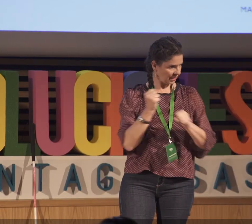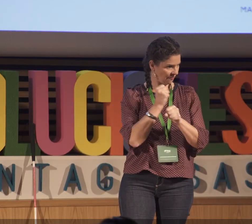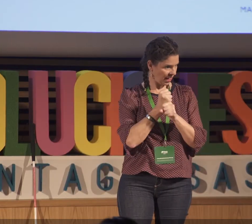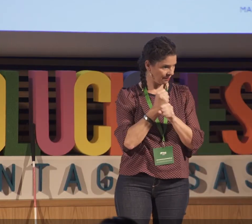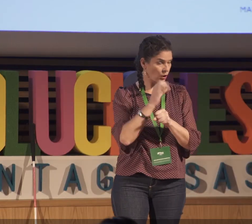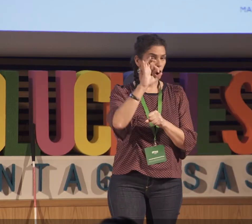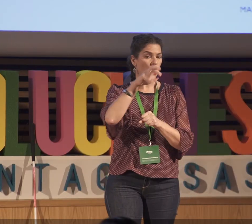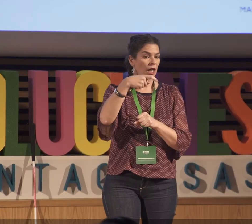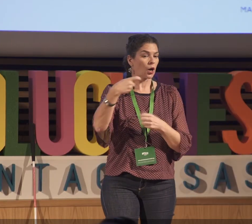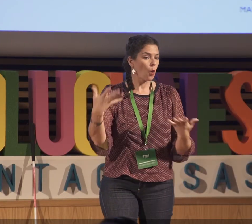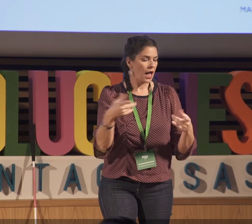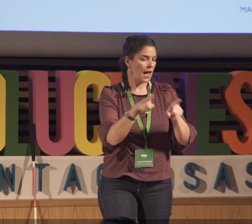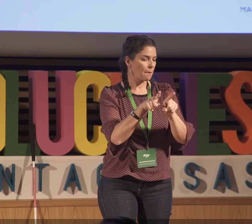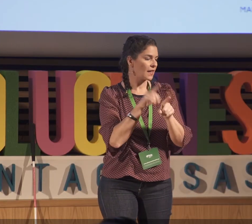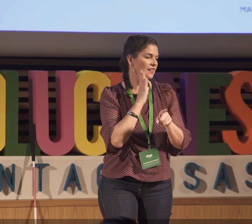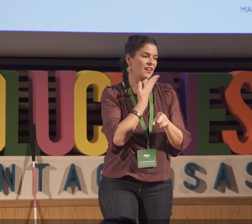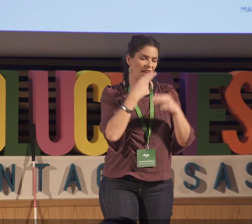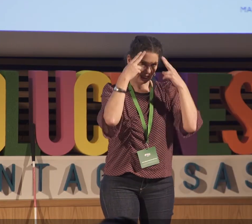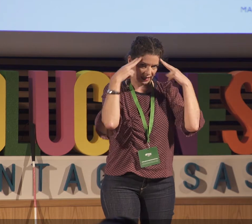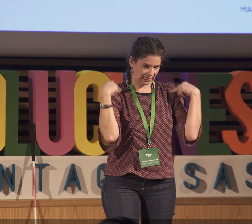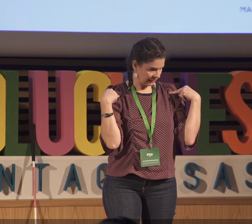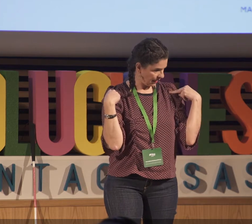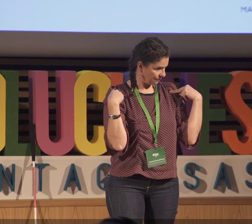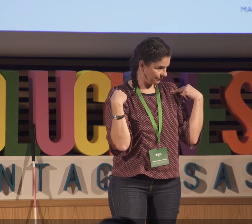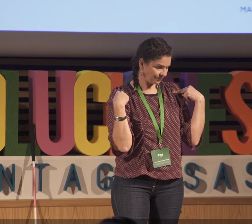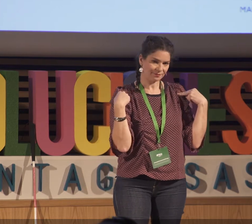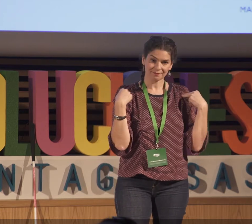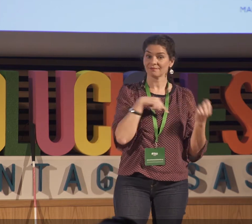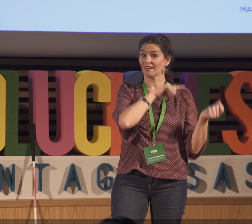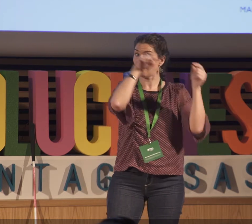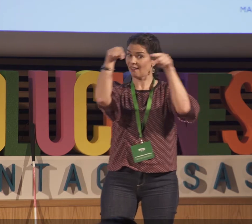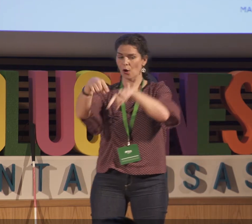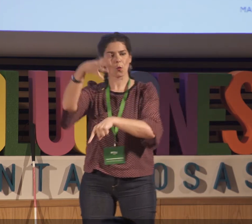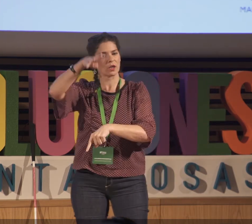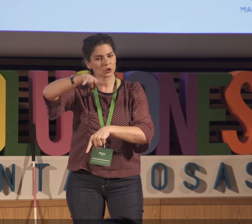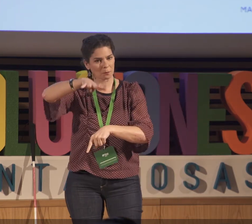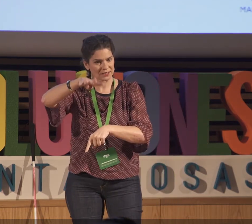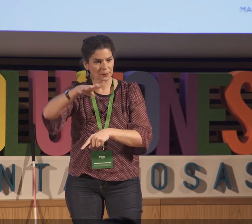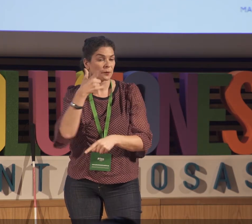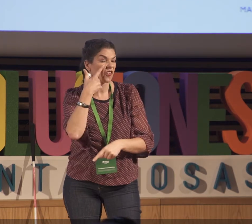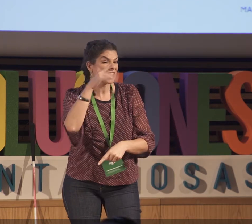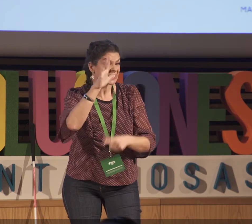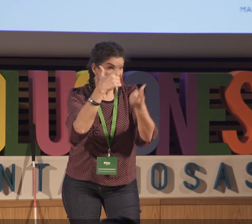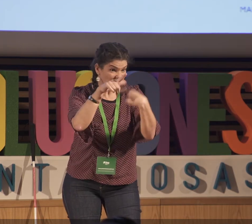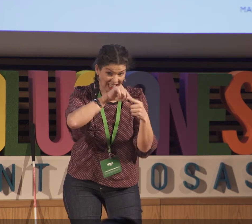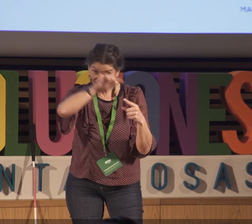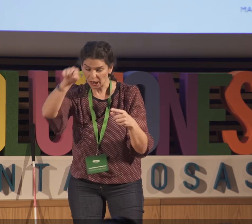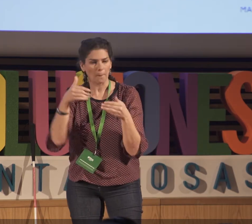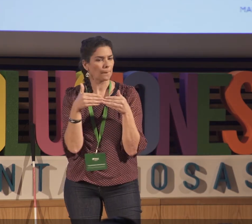Conseguí... Bueno, me fui a la India, a la ciudad de Calcuta. La ONG de María Teresa de Calcuta. Estuve durante cuatro meses, pero fíjate, durante